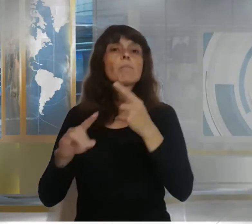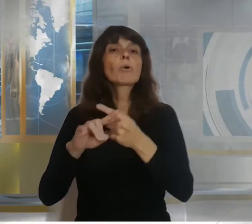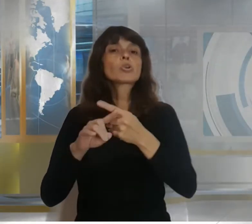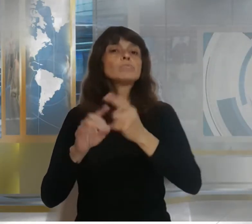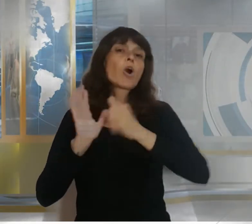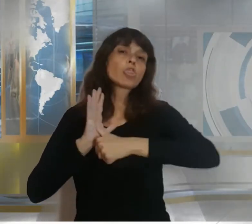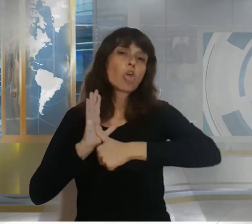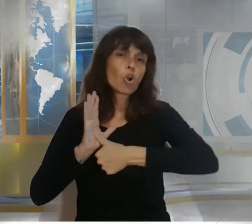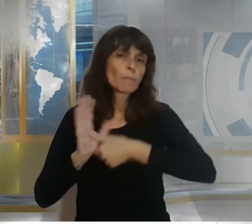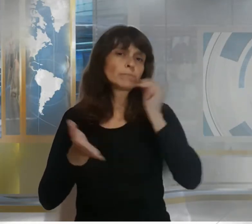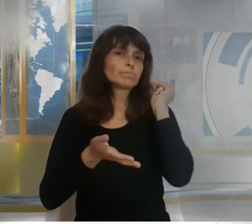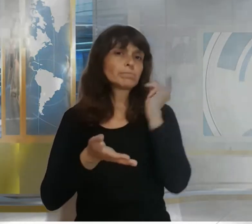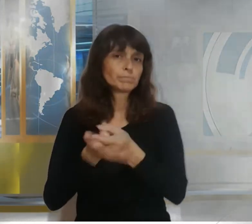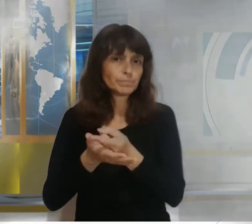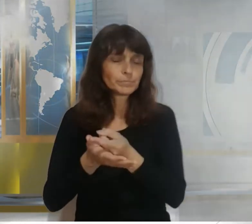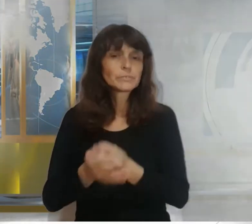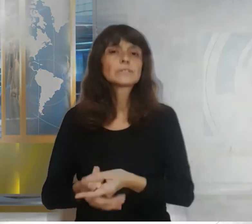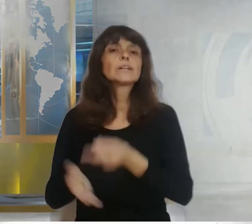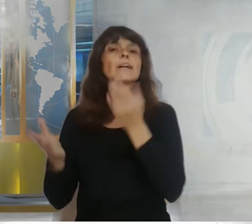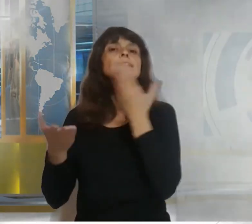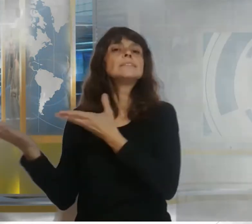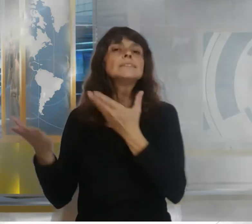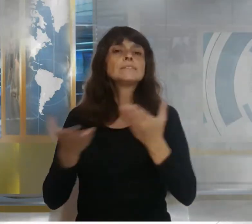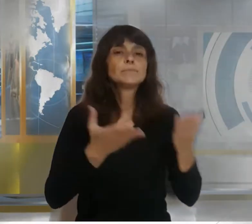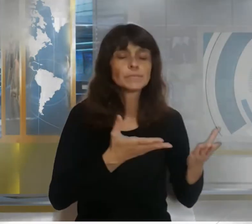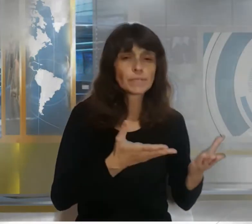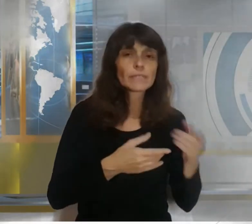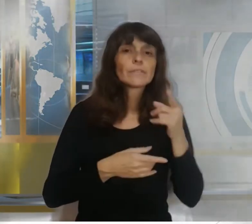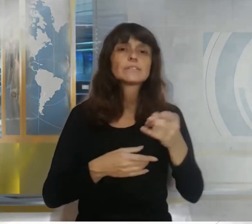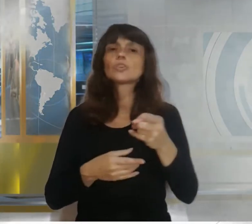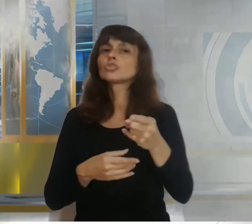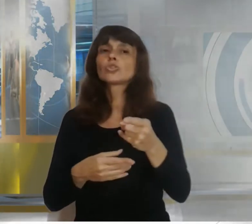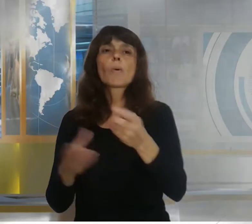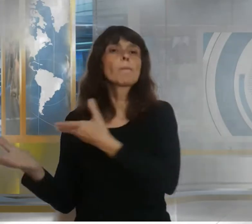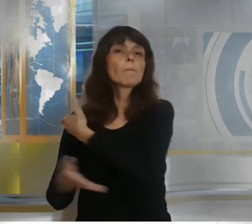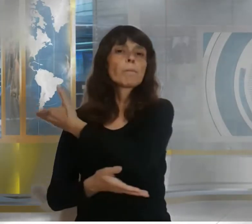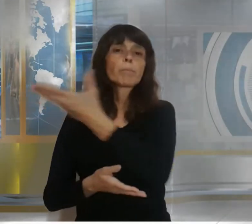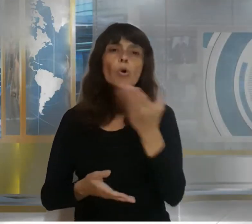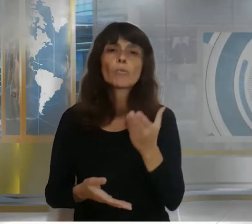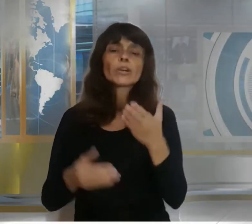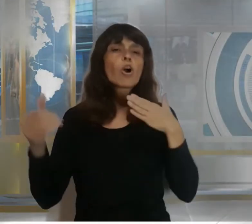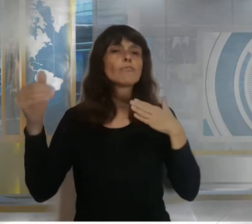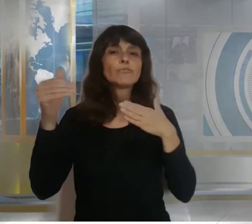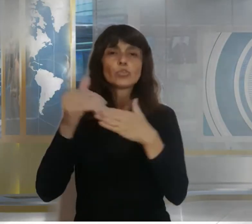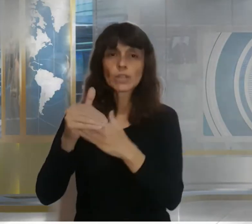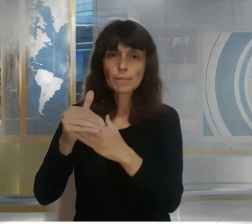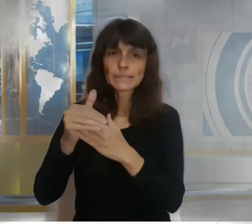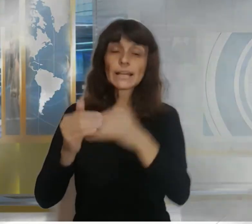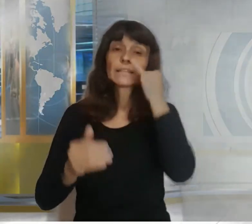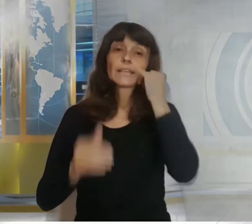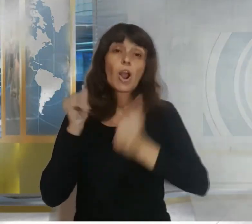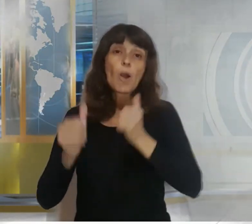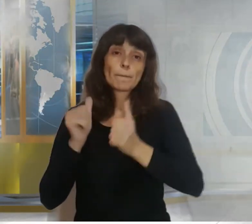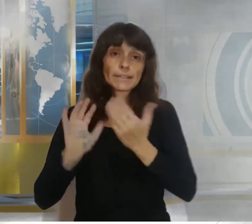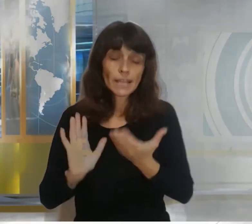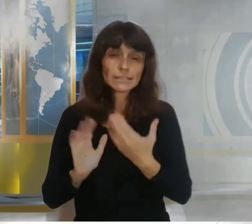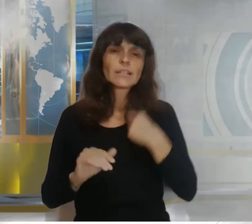servicios TIC como públicos esenciales y en competencia con el objetivo de garantizar el acceso a las